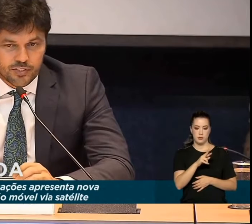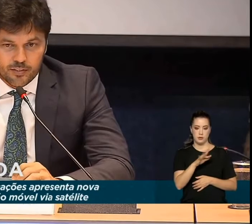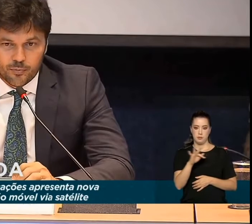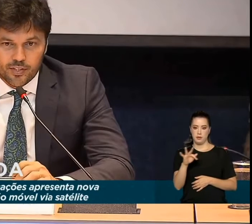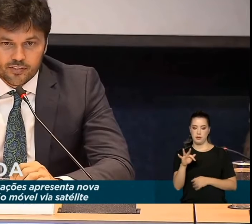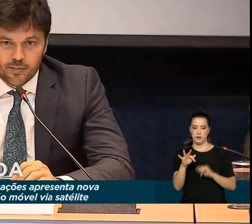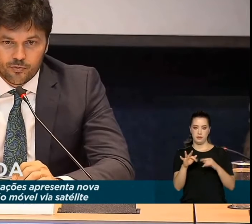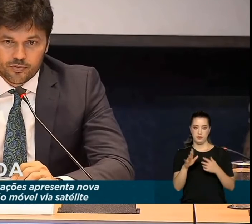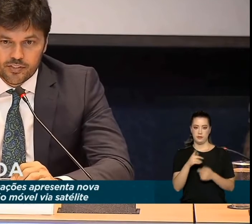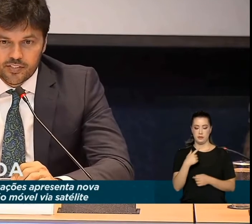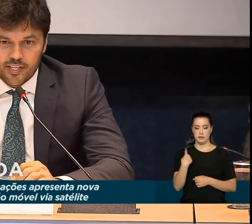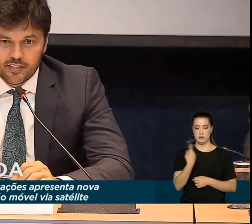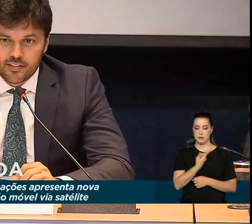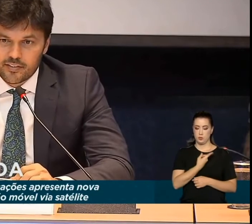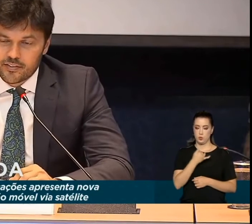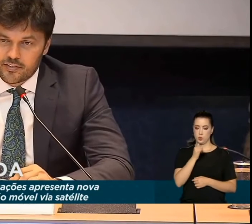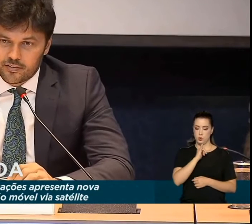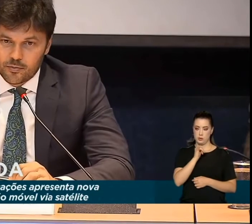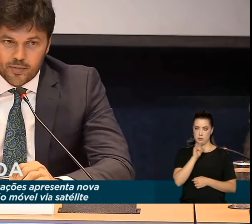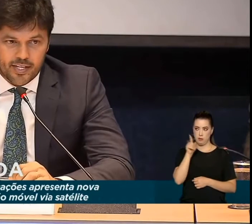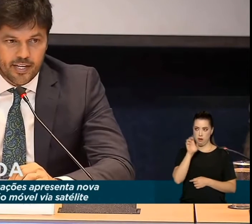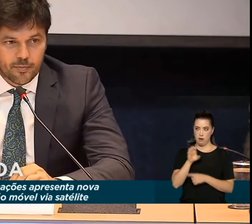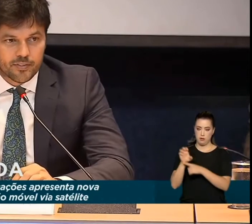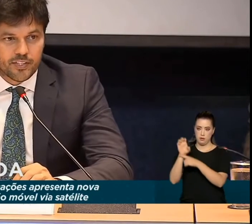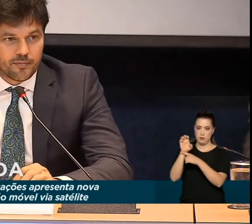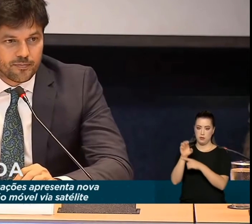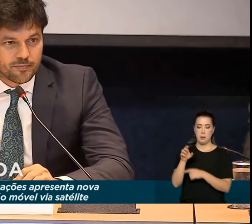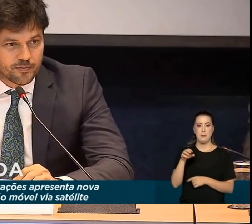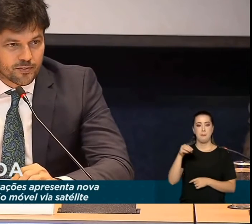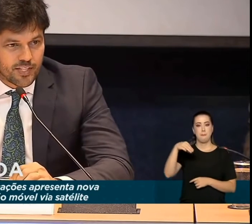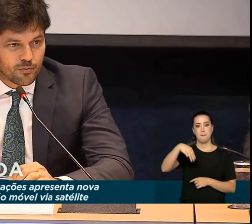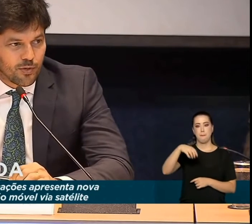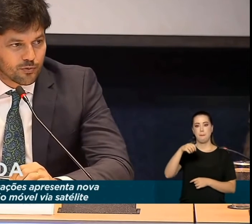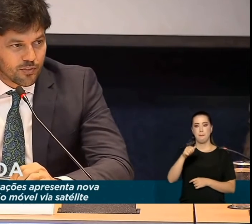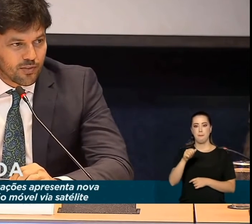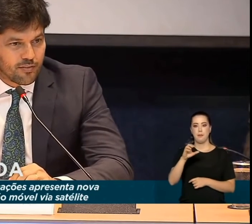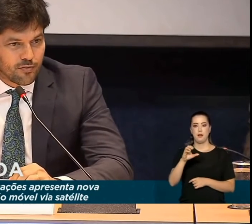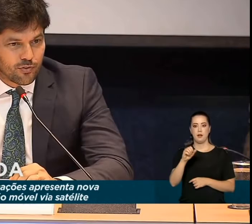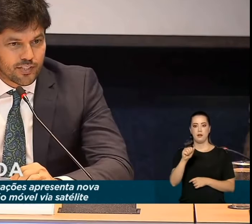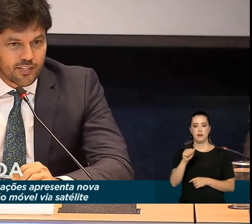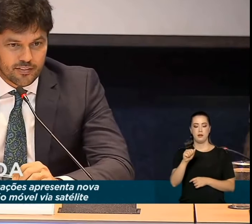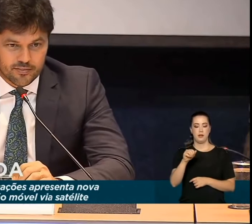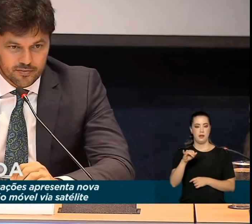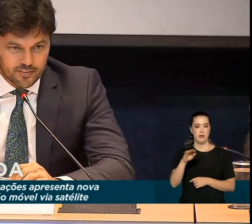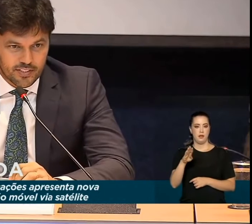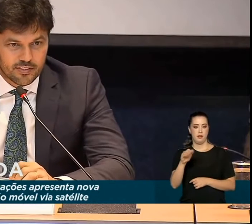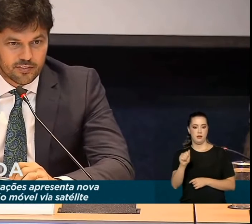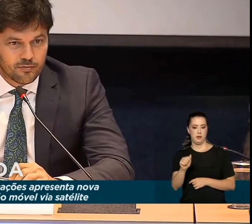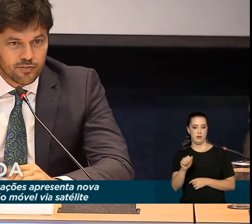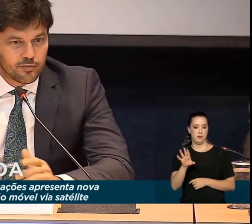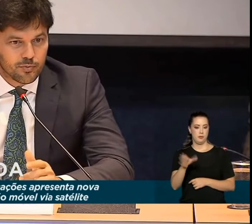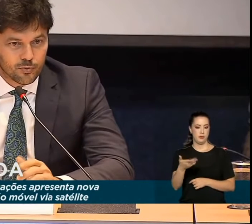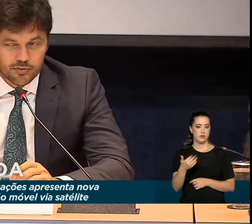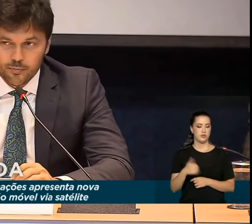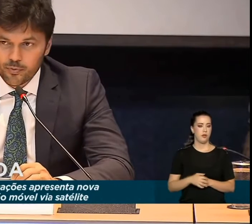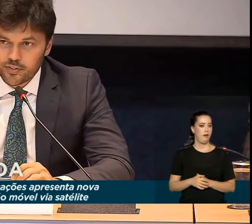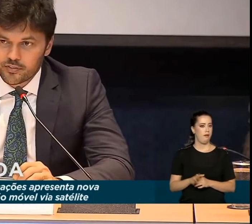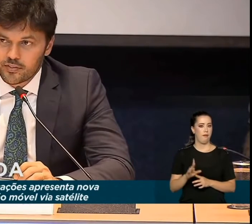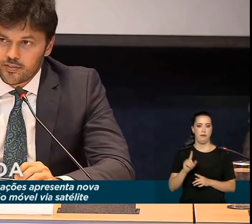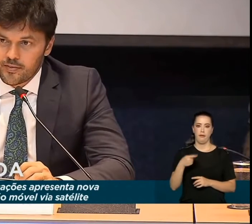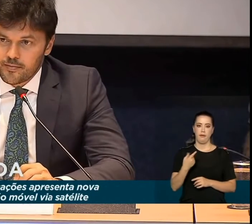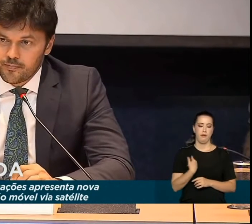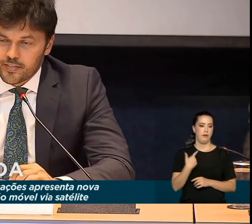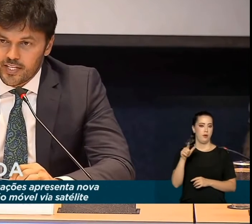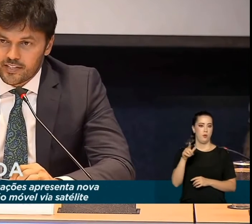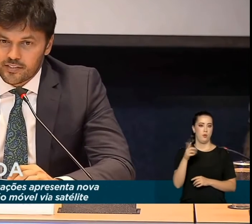no nosso estado, por exemplo, você sai de Macaíba, já sai do ao celular, vai voltar 15, 20 minutos depois.